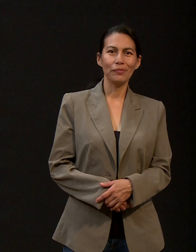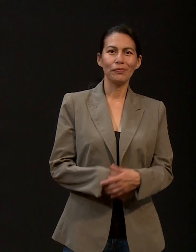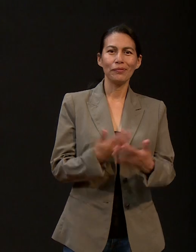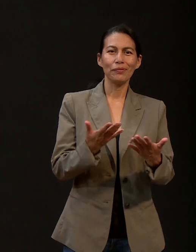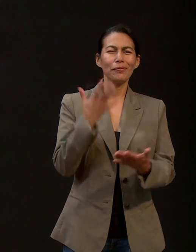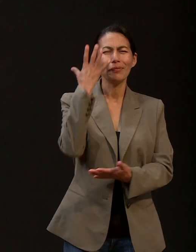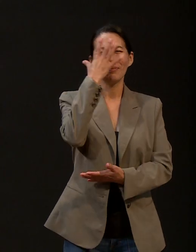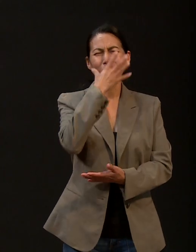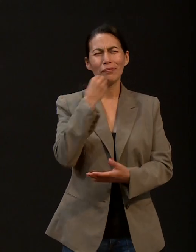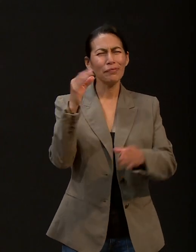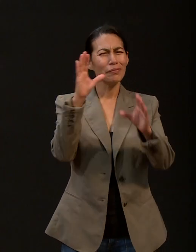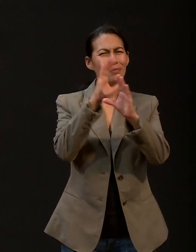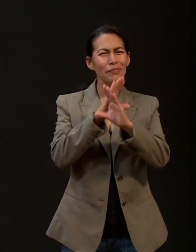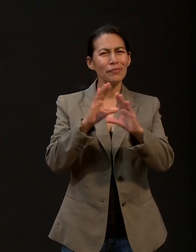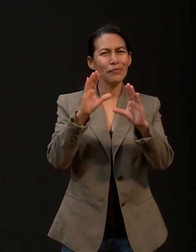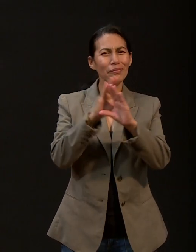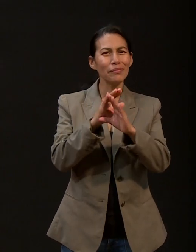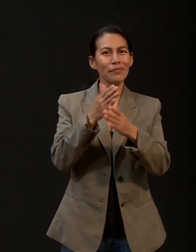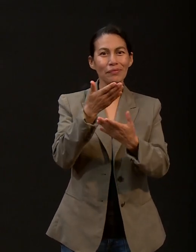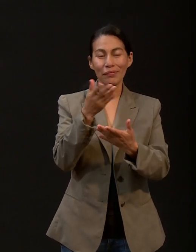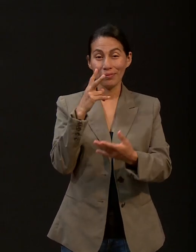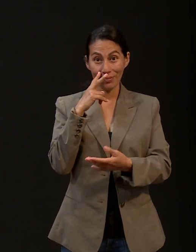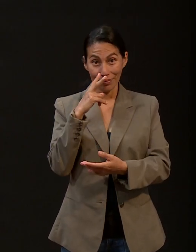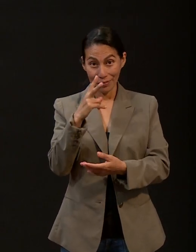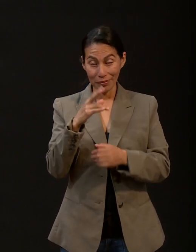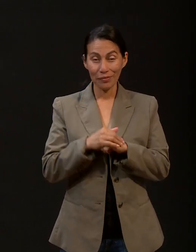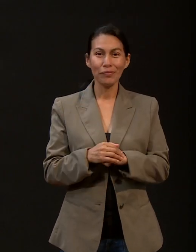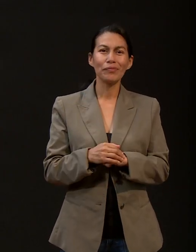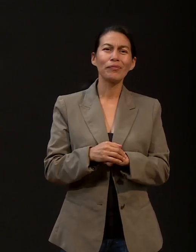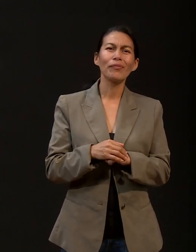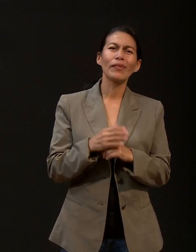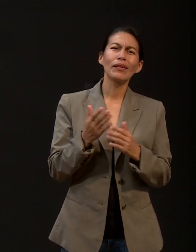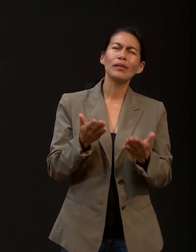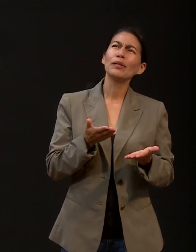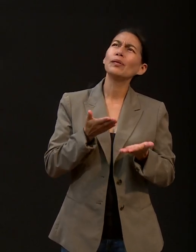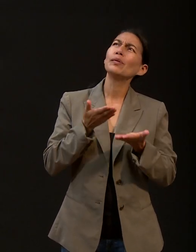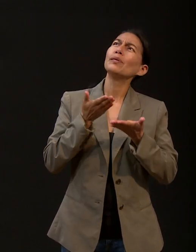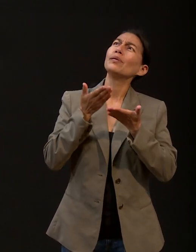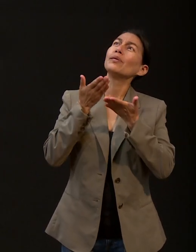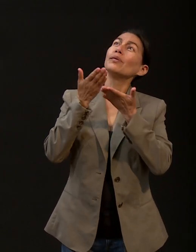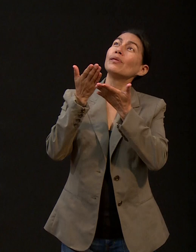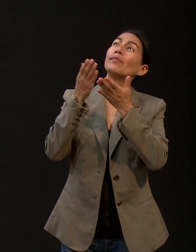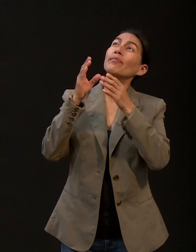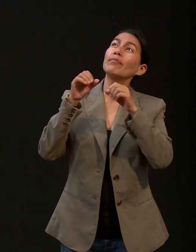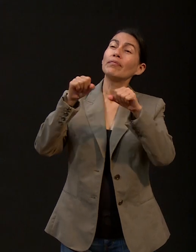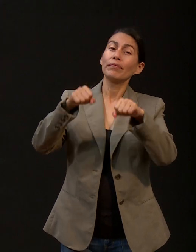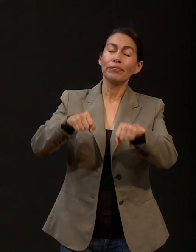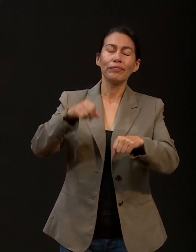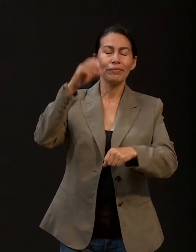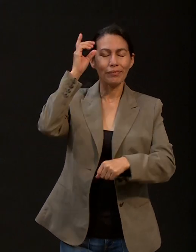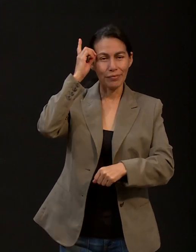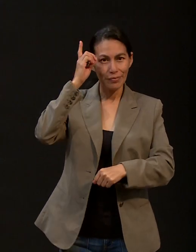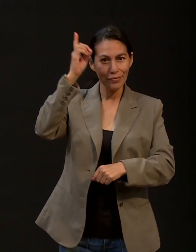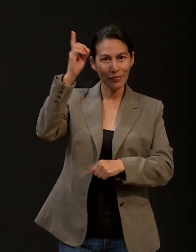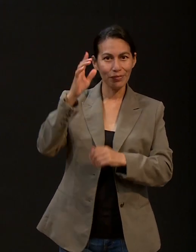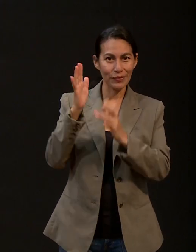Gracias por esta hermosa melodía que hemos escuchado, que nos ha elevado hasta el trono de la gracia de Dios. Jesús, Jesús es la